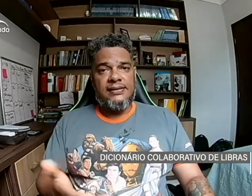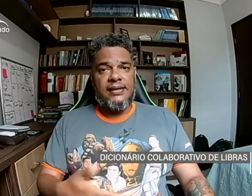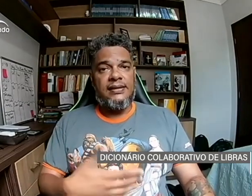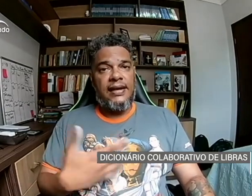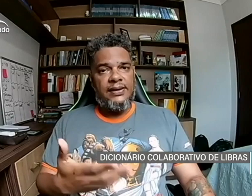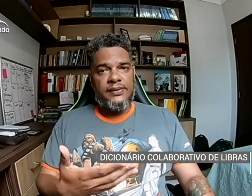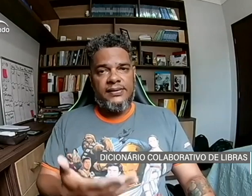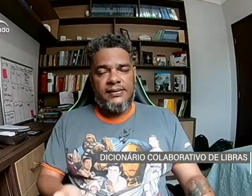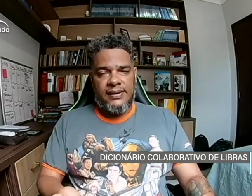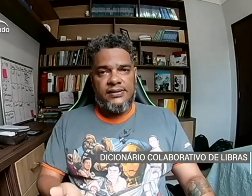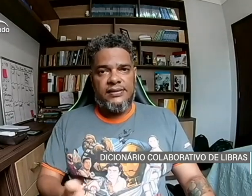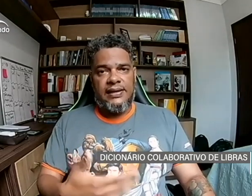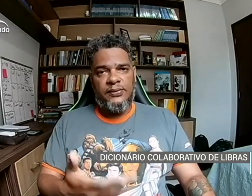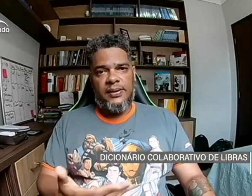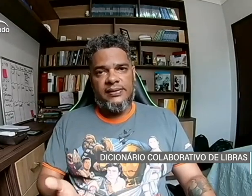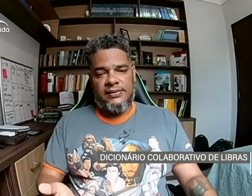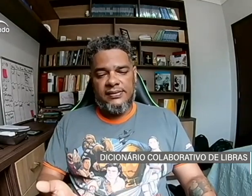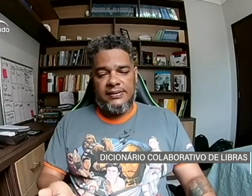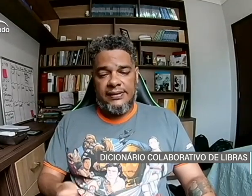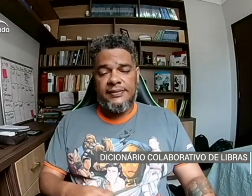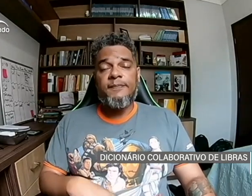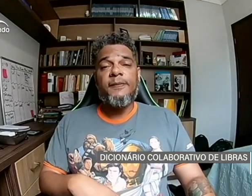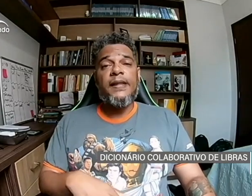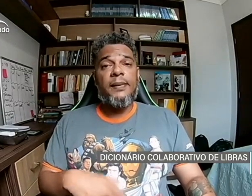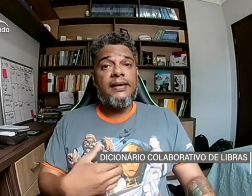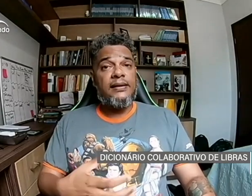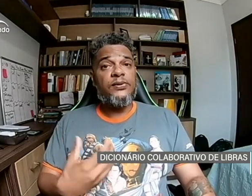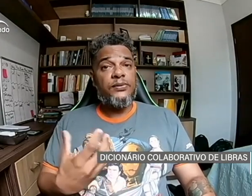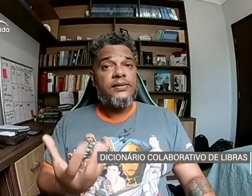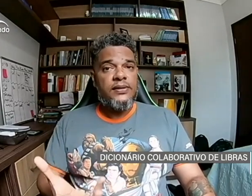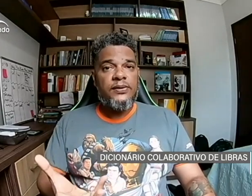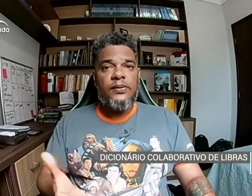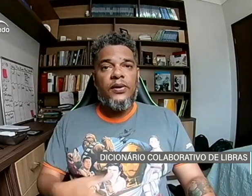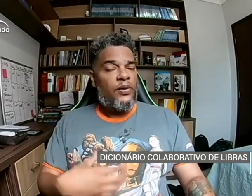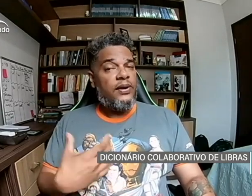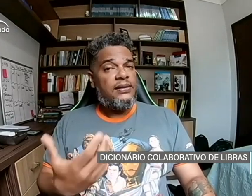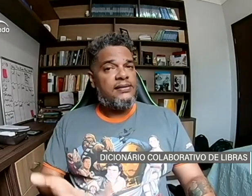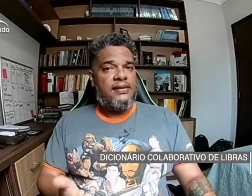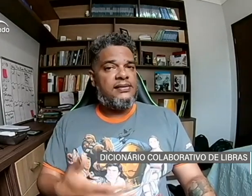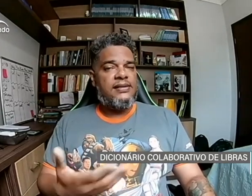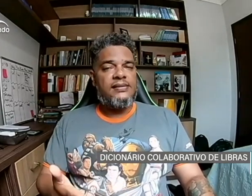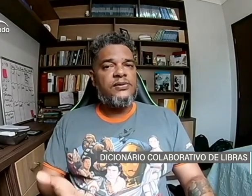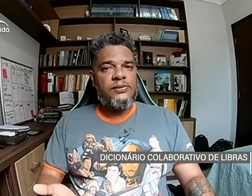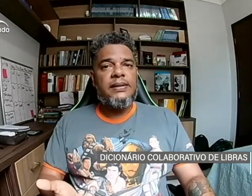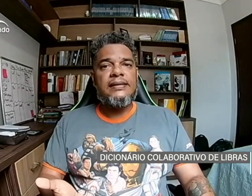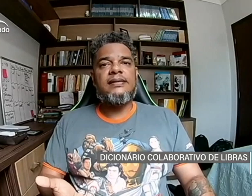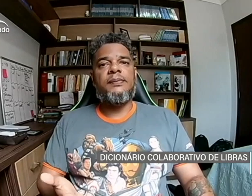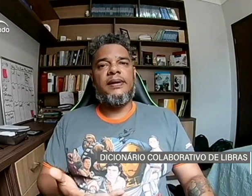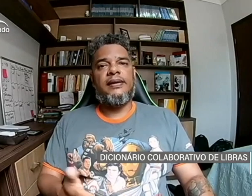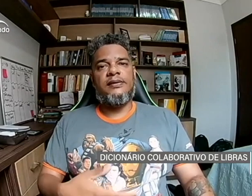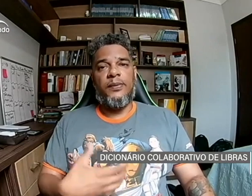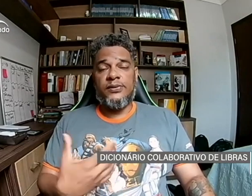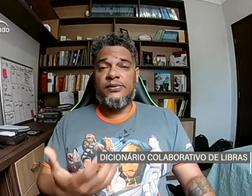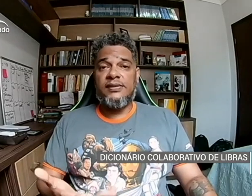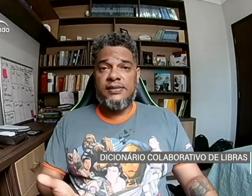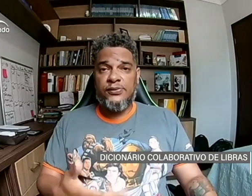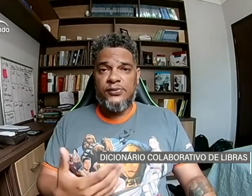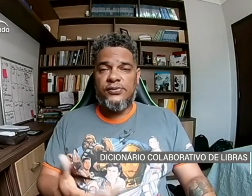na língua de sinais, na língua brasileira de sinais, para que eles consigam organizar as ideias em sua mente, Para que eles possam se desenvolver